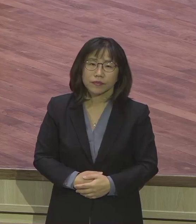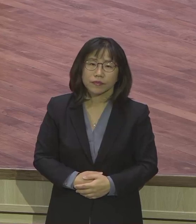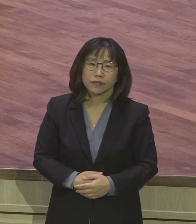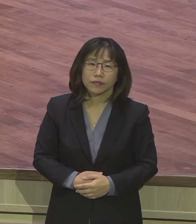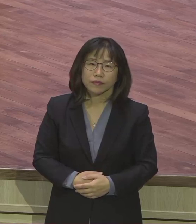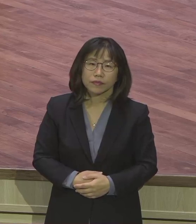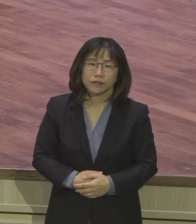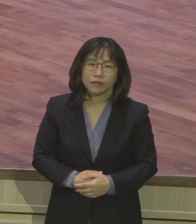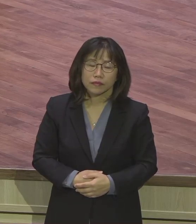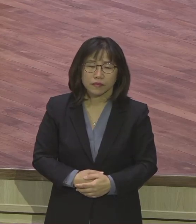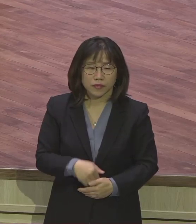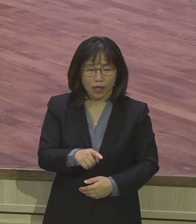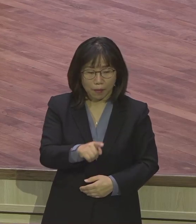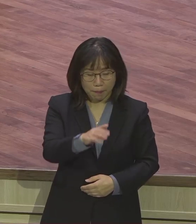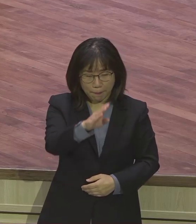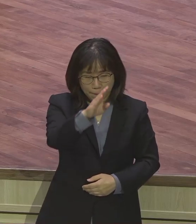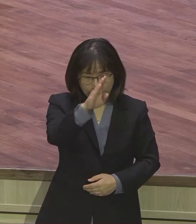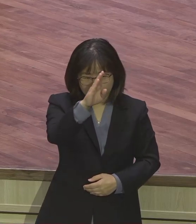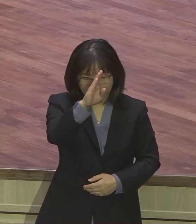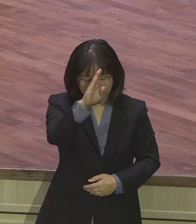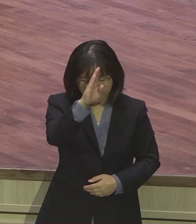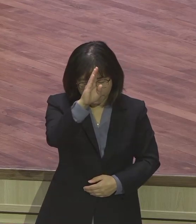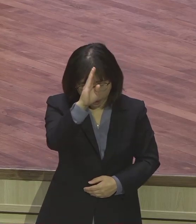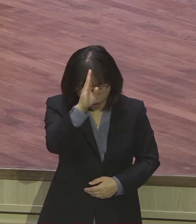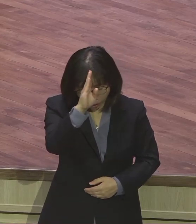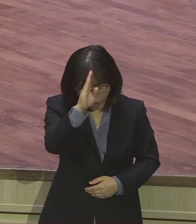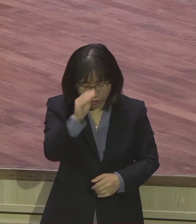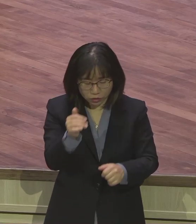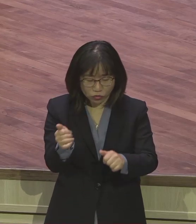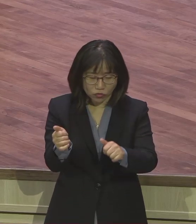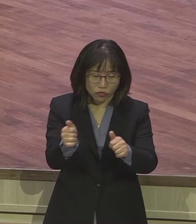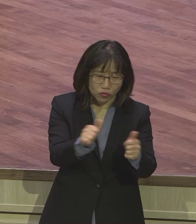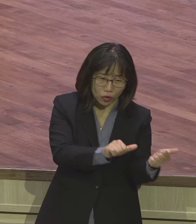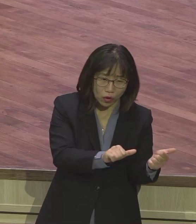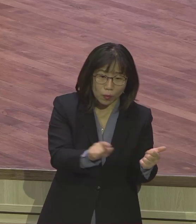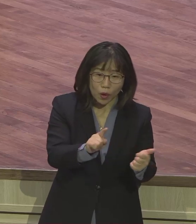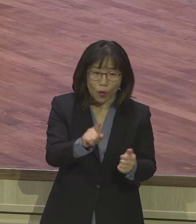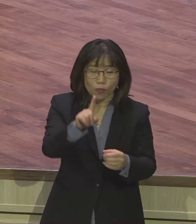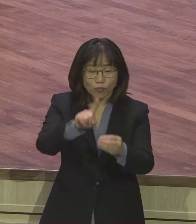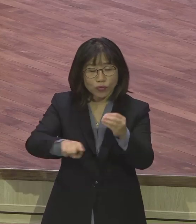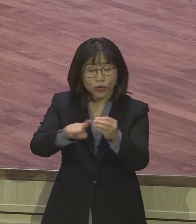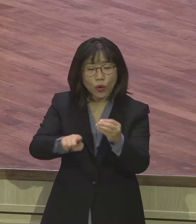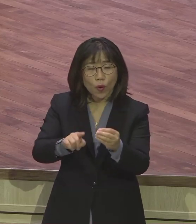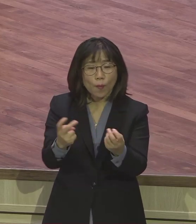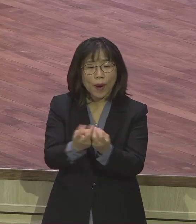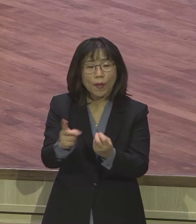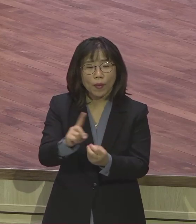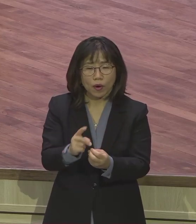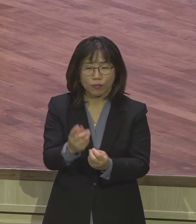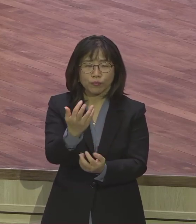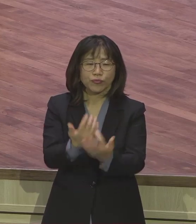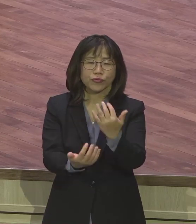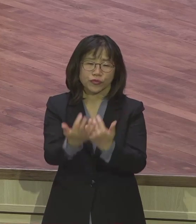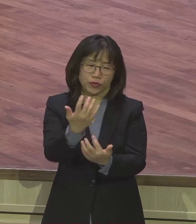병이 걸려 죽었어요. 그래서 화장을 다 하거든요. 불교는. 화장을 하는데. 3일 만에 화장을 다 하니. 화장.